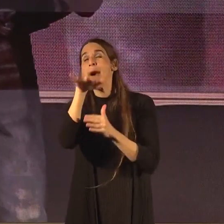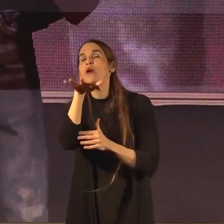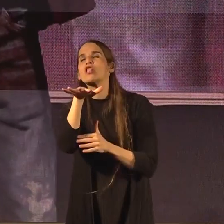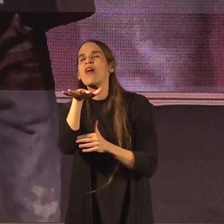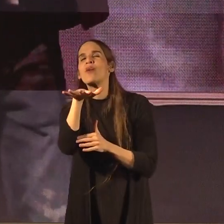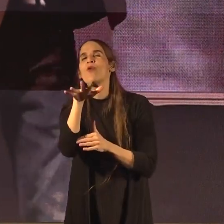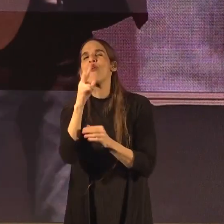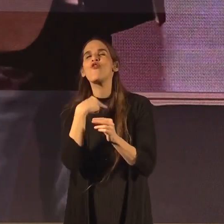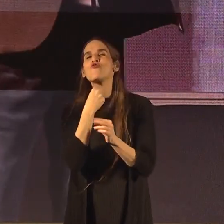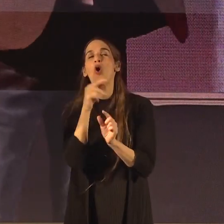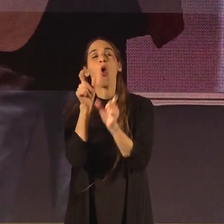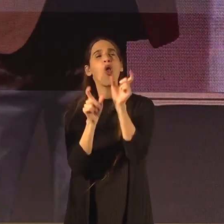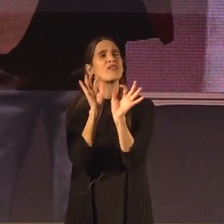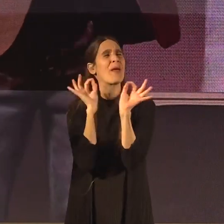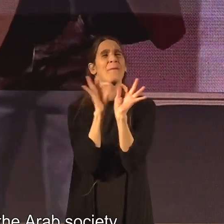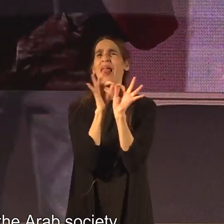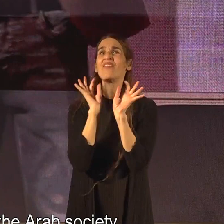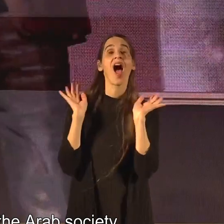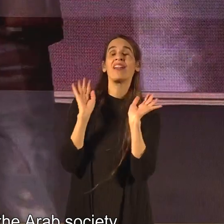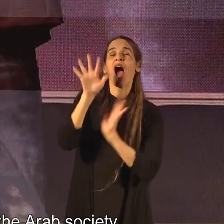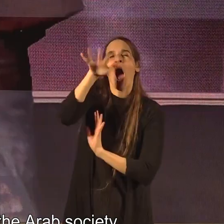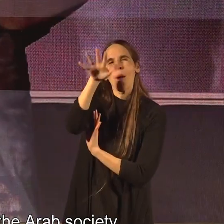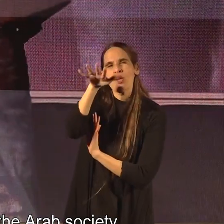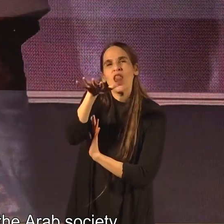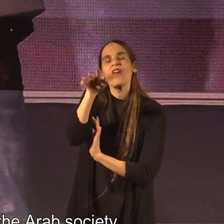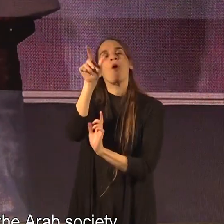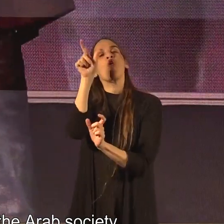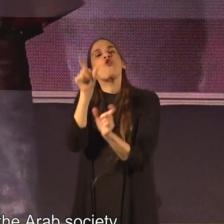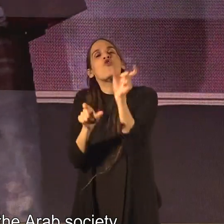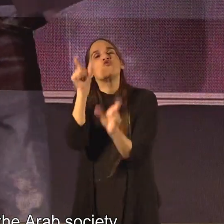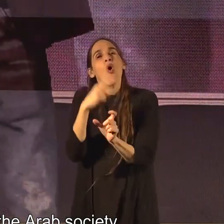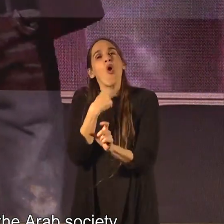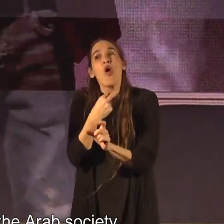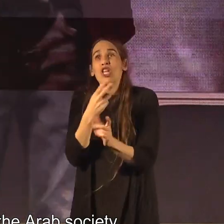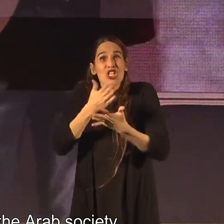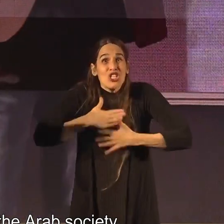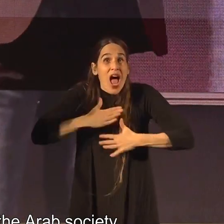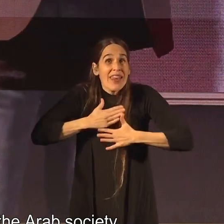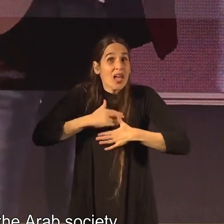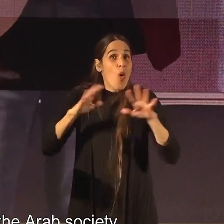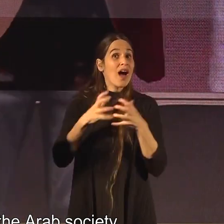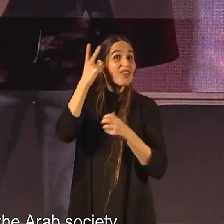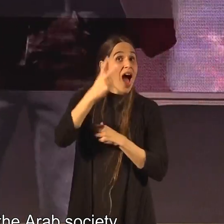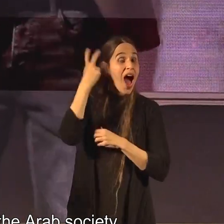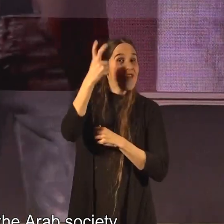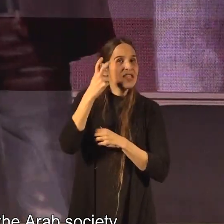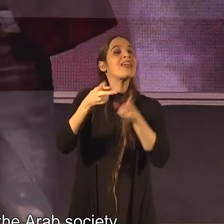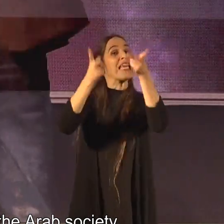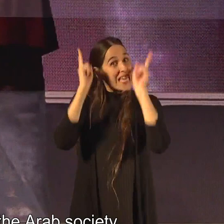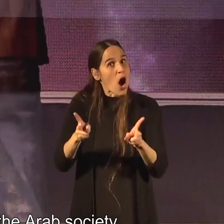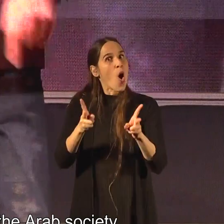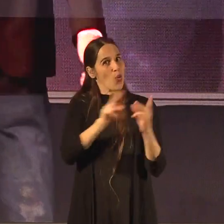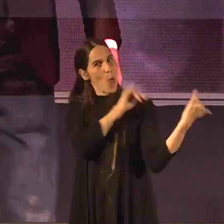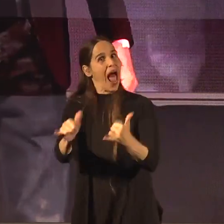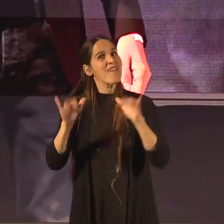אלפים קולות בלבד חמשת אלפים קולות שאנחנו החברה הערבית יכולנו